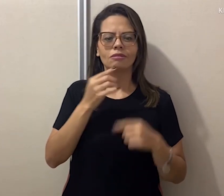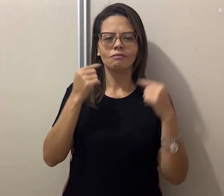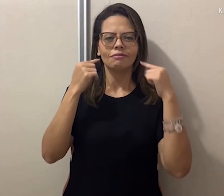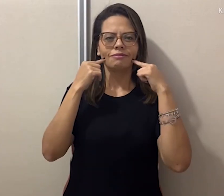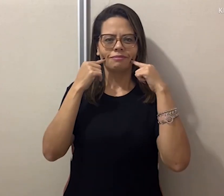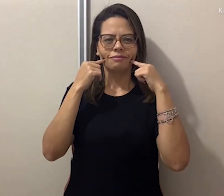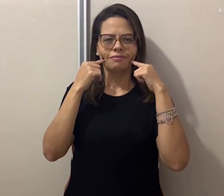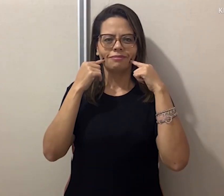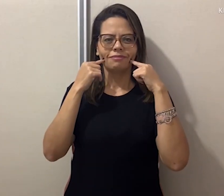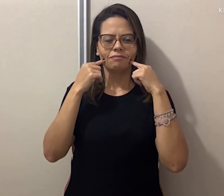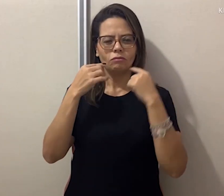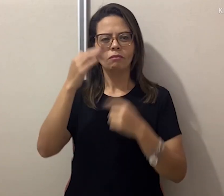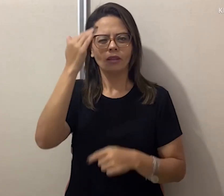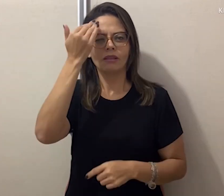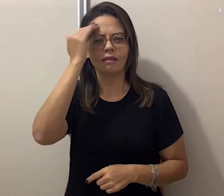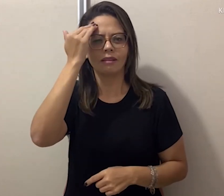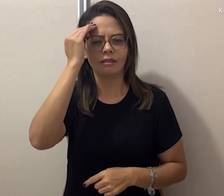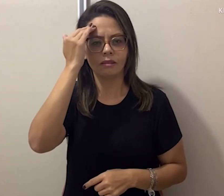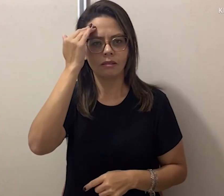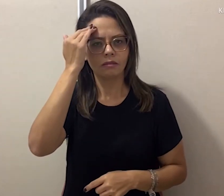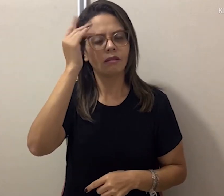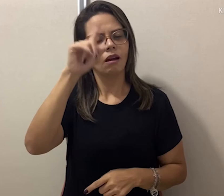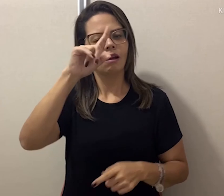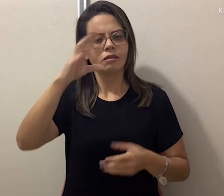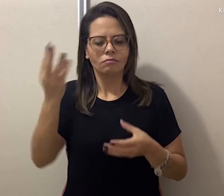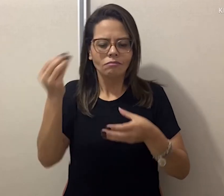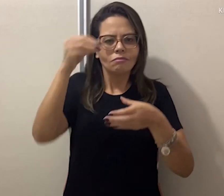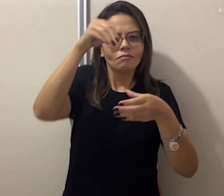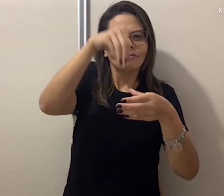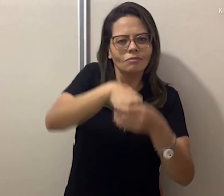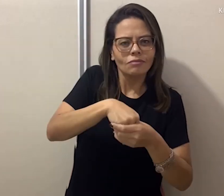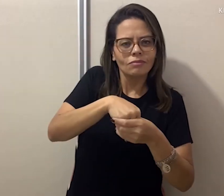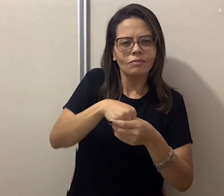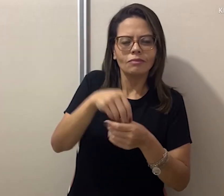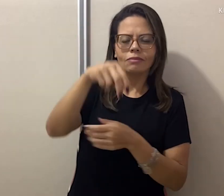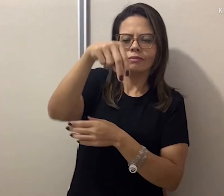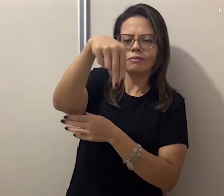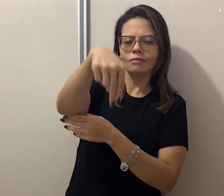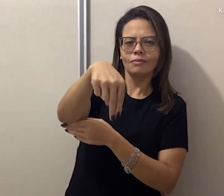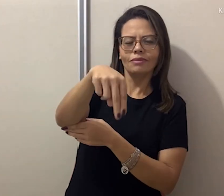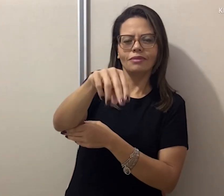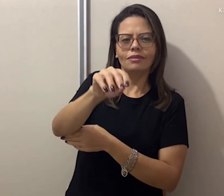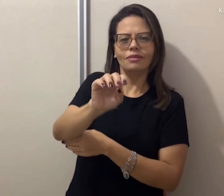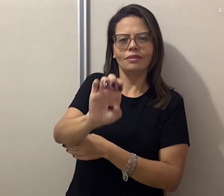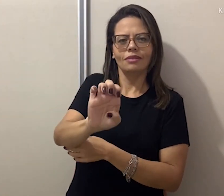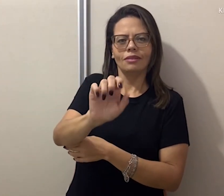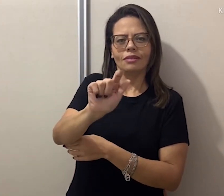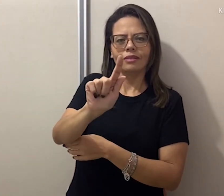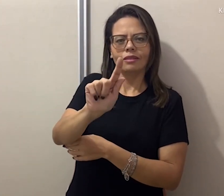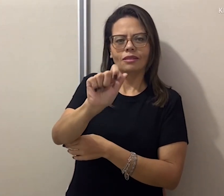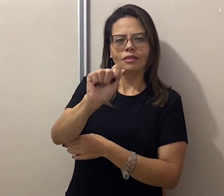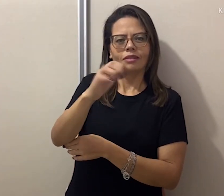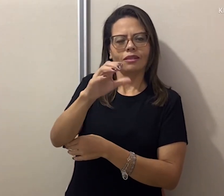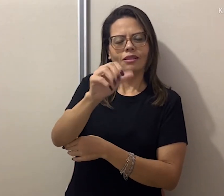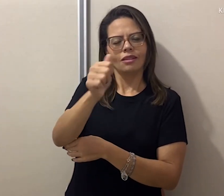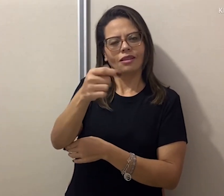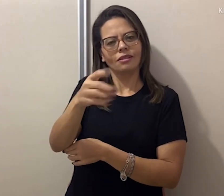não conhecer. Só tem essa mudança no movimento da cabeça. Isso é incorporação de